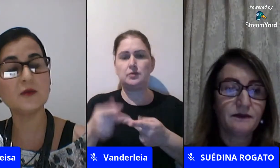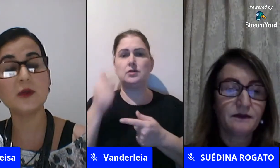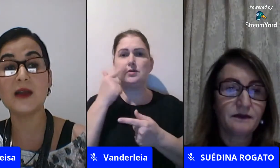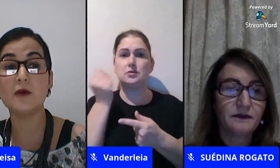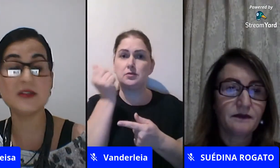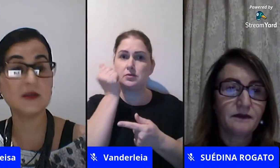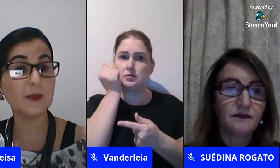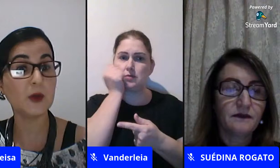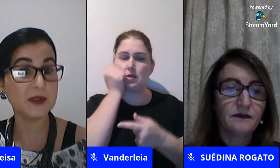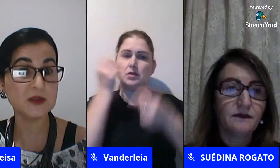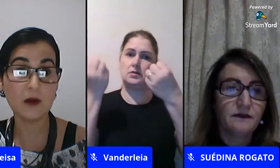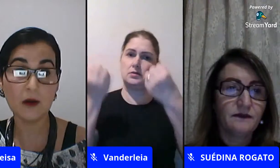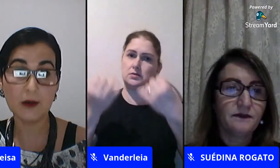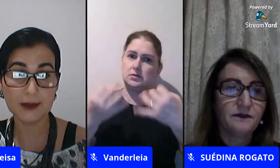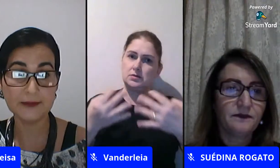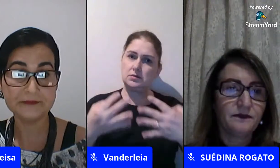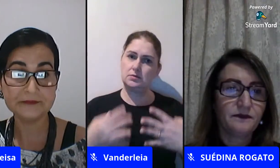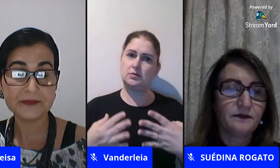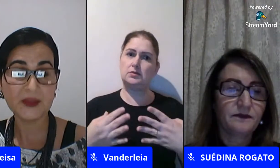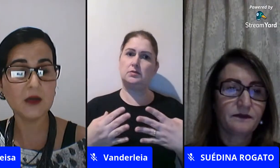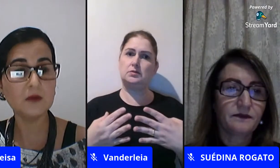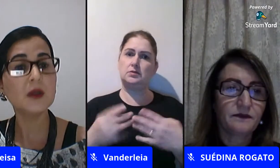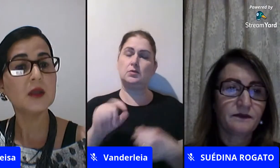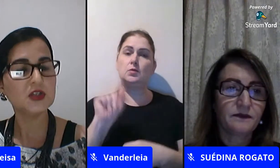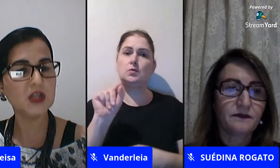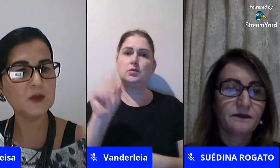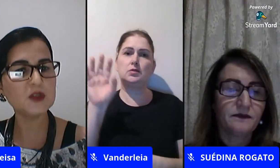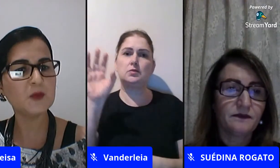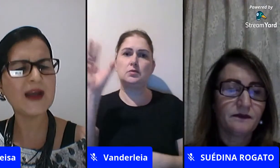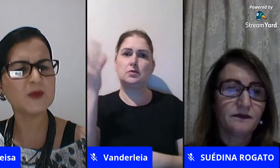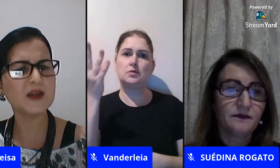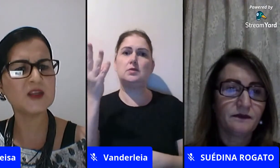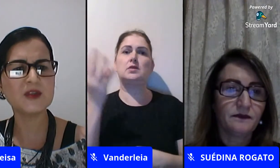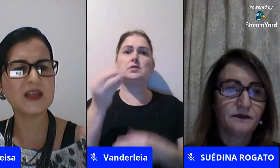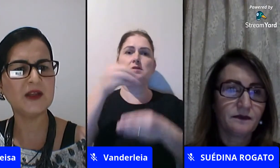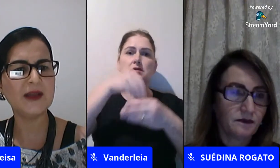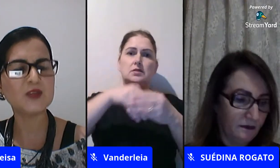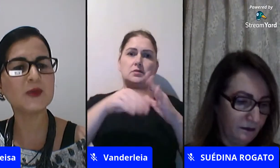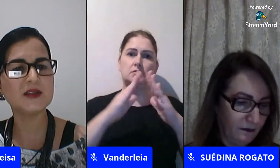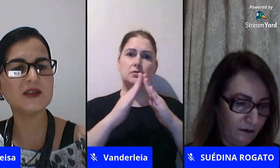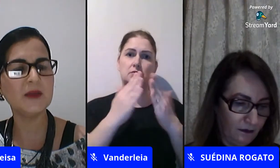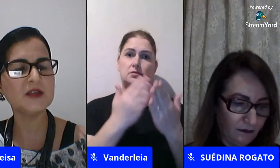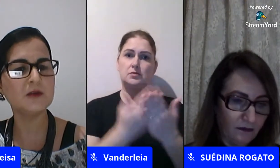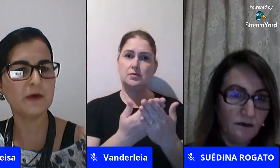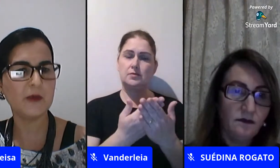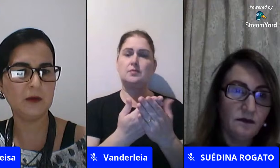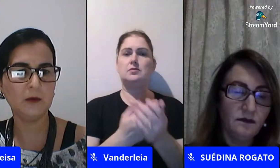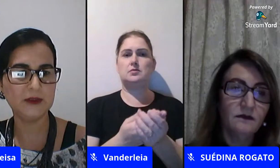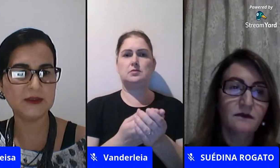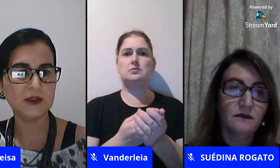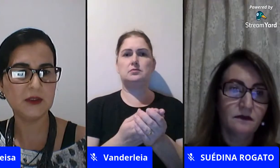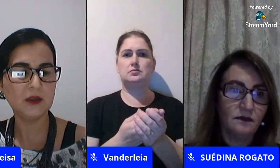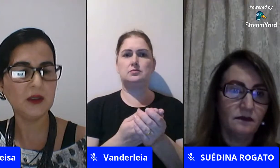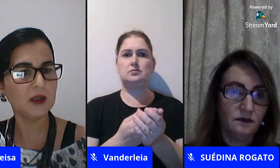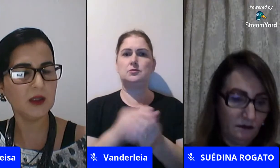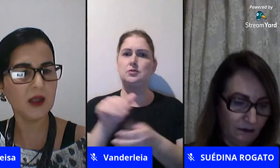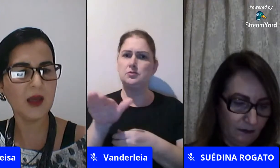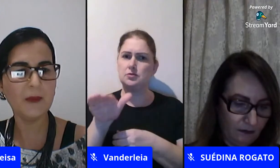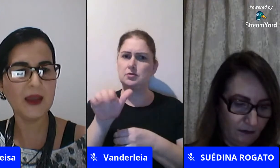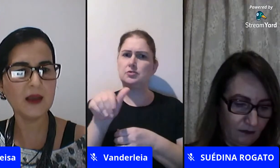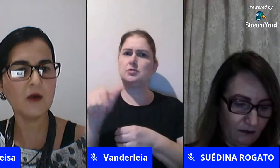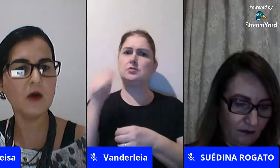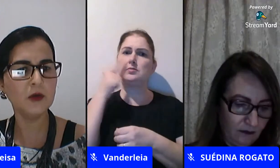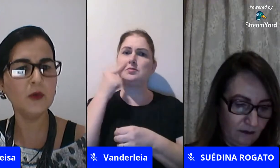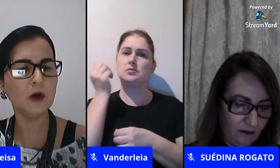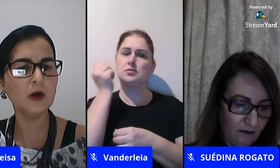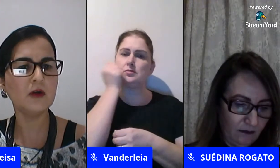às vezes o que tá acontecendo na própria escola então chama os pais pra responsabilidade porque eles também são formadores e